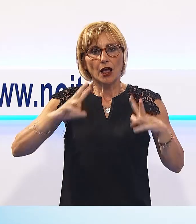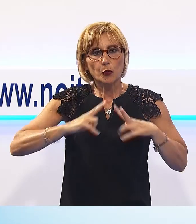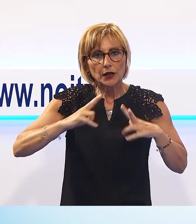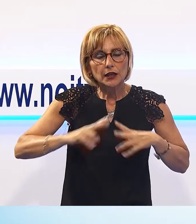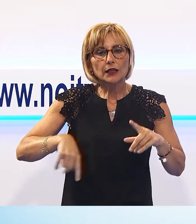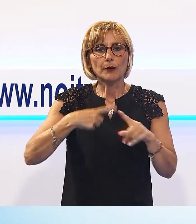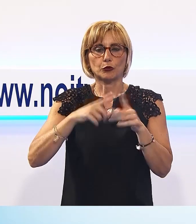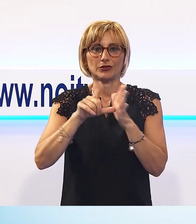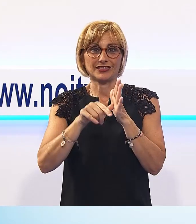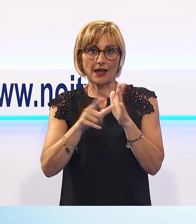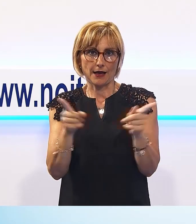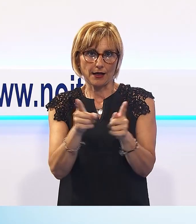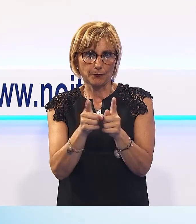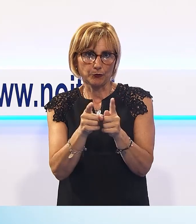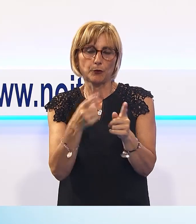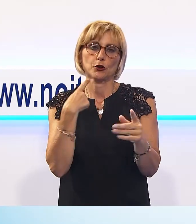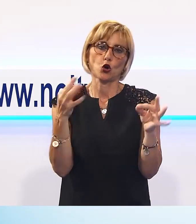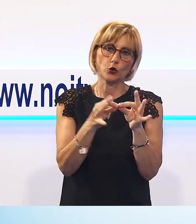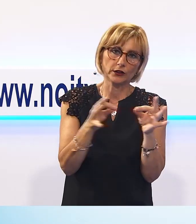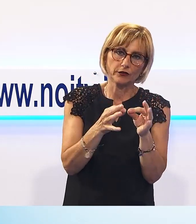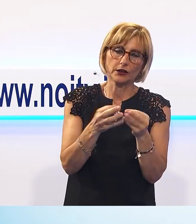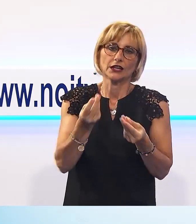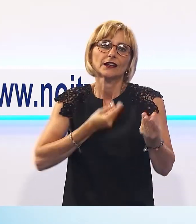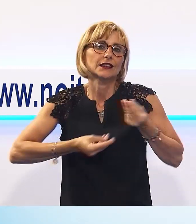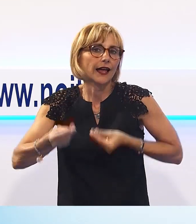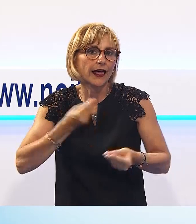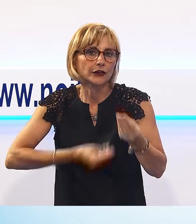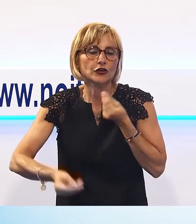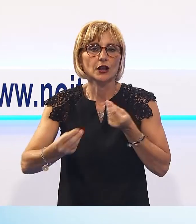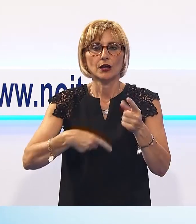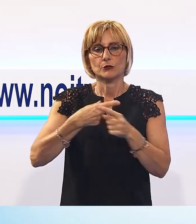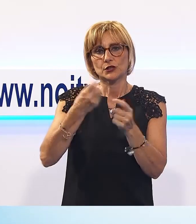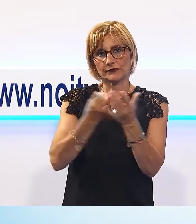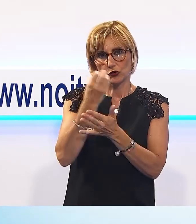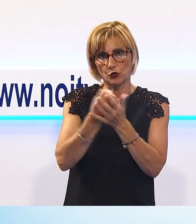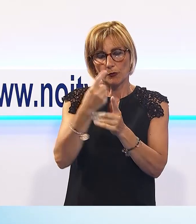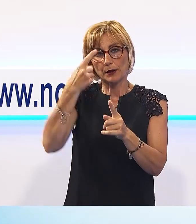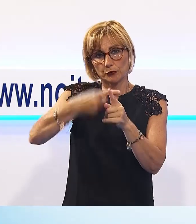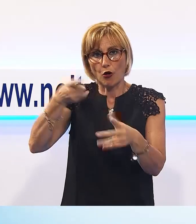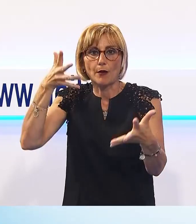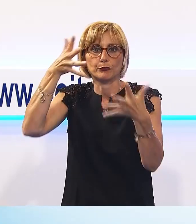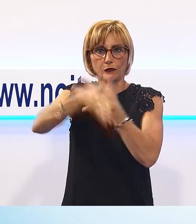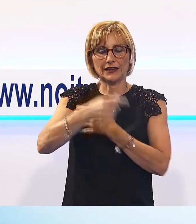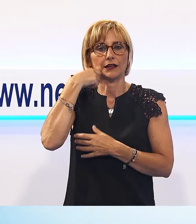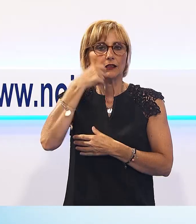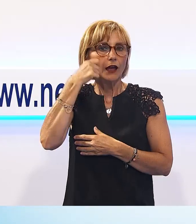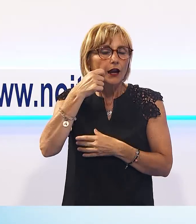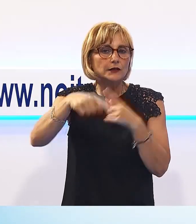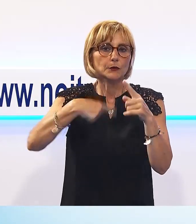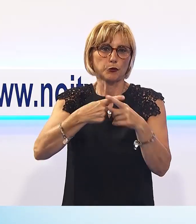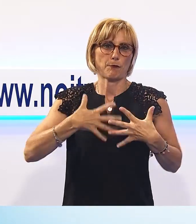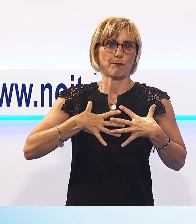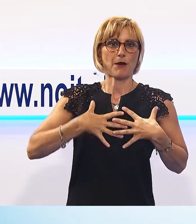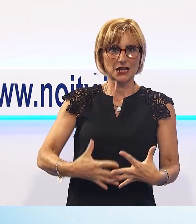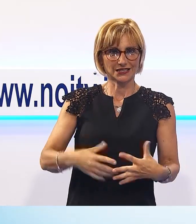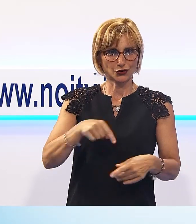tempo a disposizione per condividere, interagire, sviluppare e soprattutto approfondire i propri interessi e le proprie passioni.